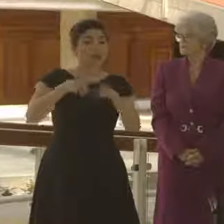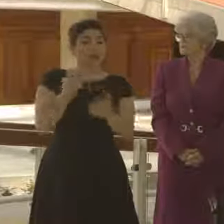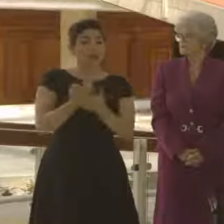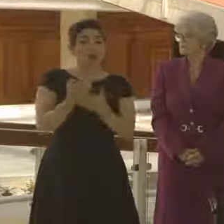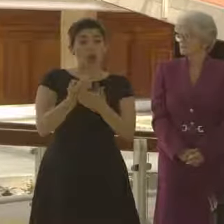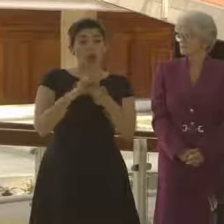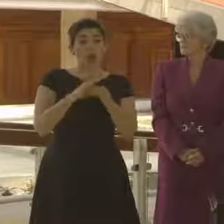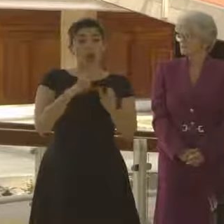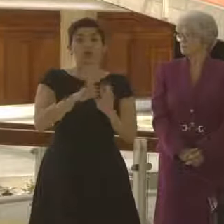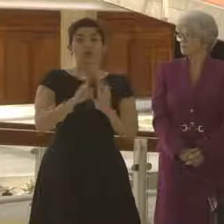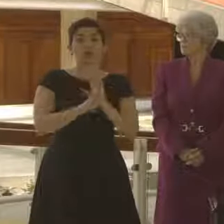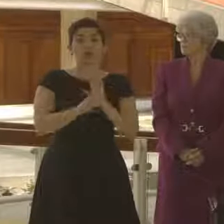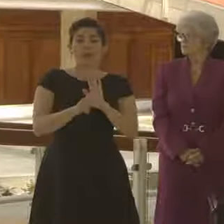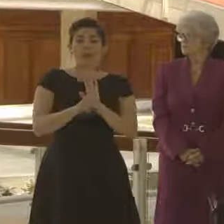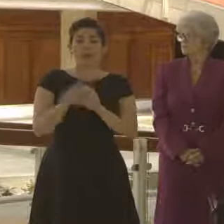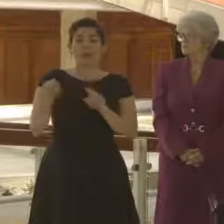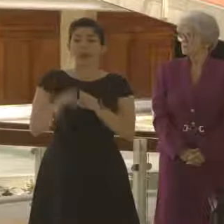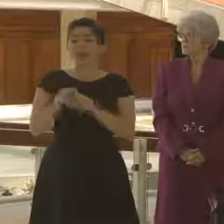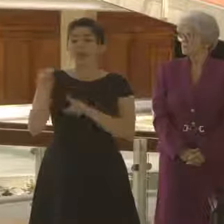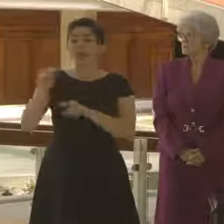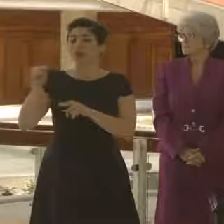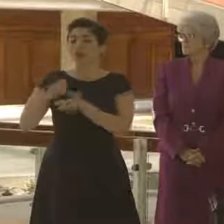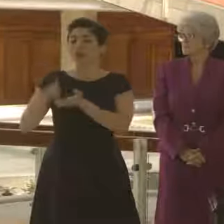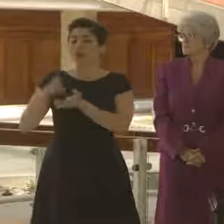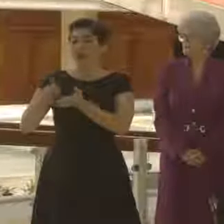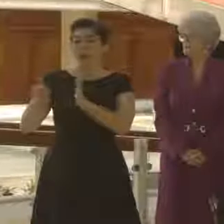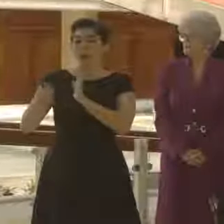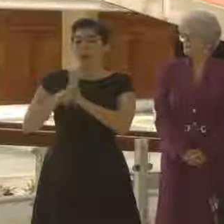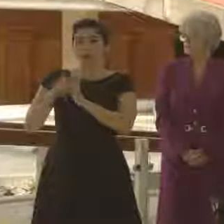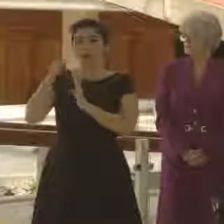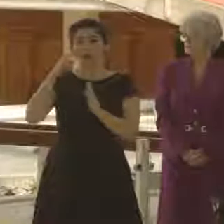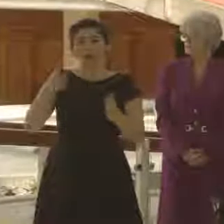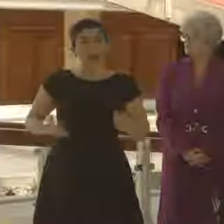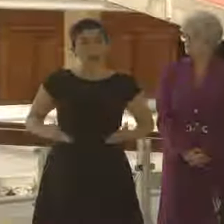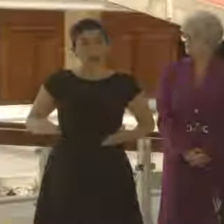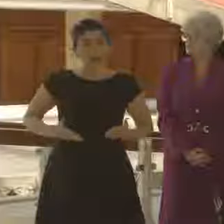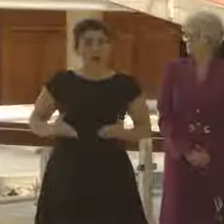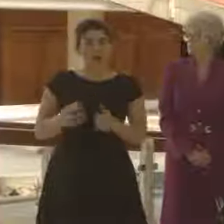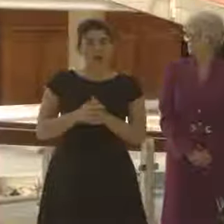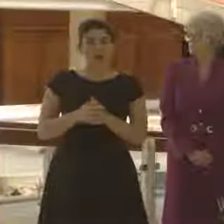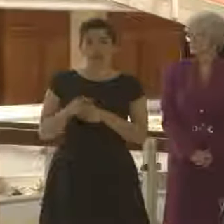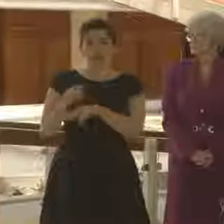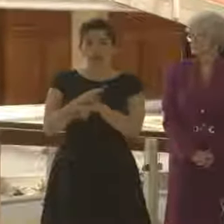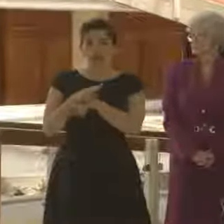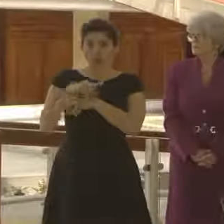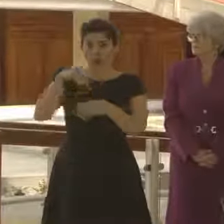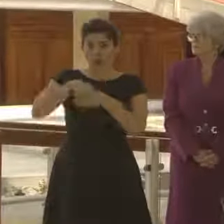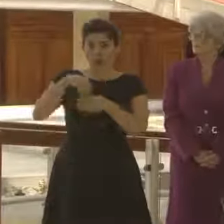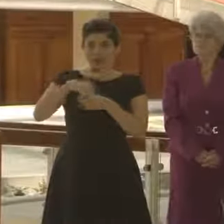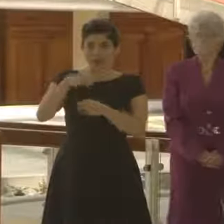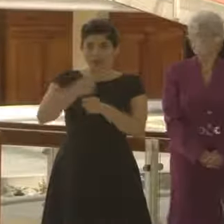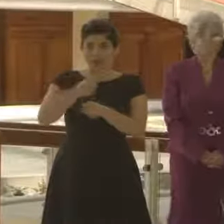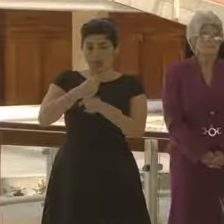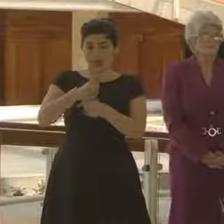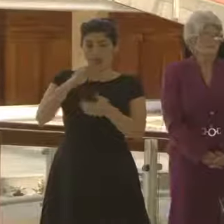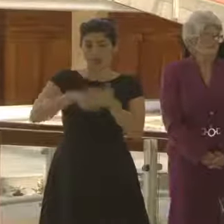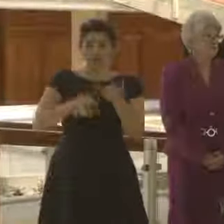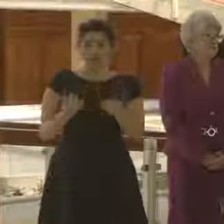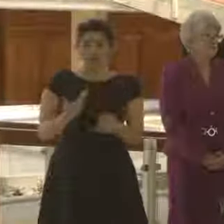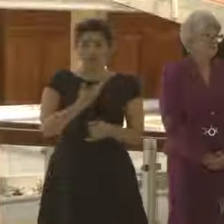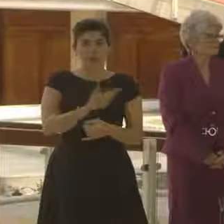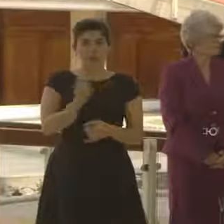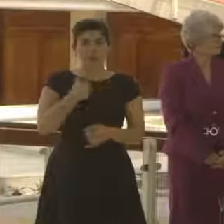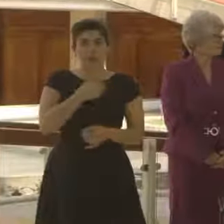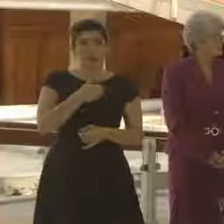prohibición y porcentaje de pago de prohibición para funcionarios de la auditoría interna. Firma en este momento